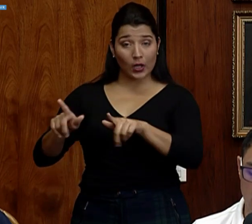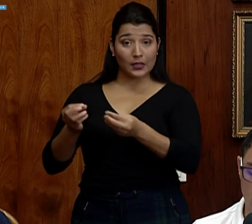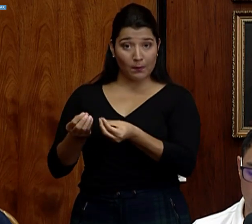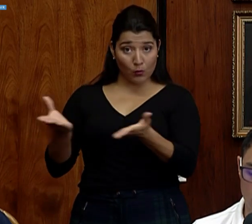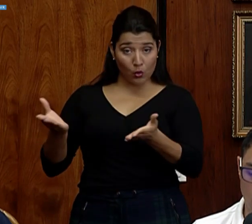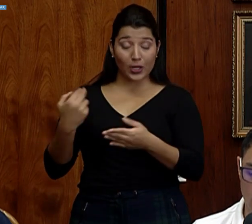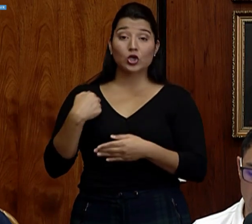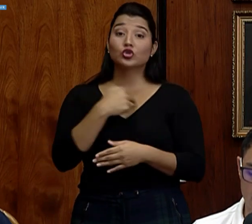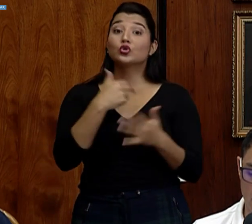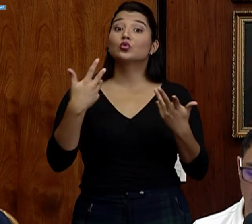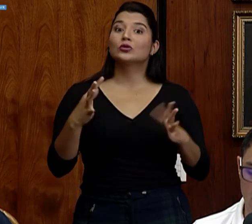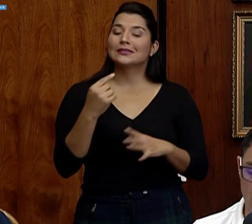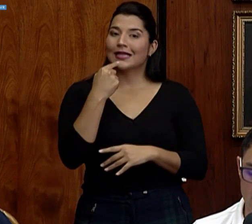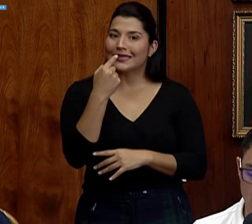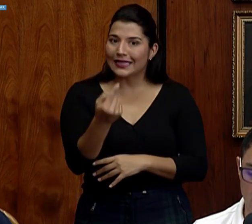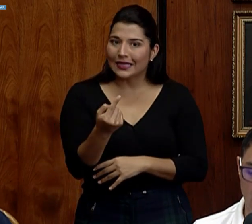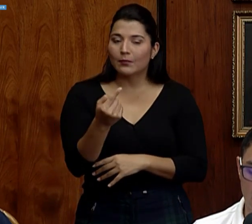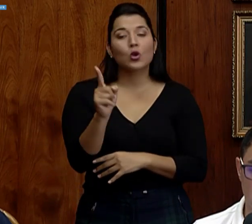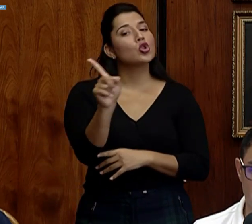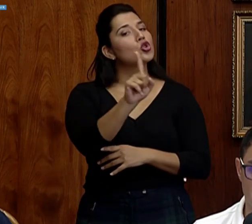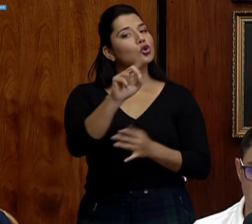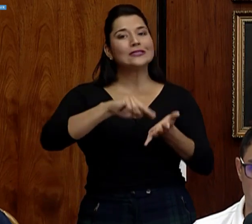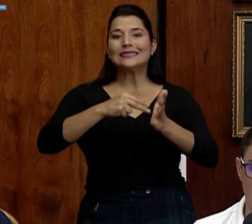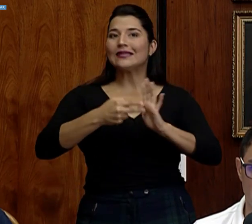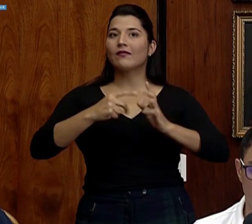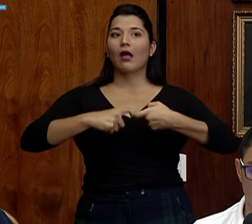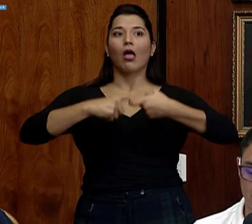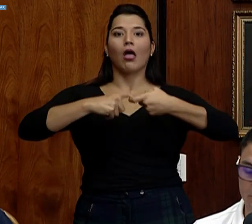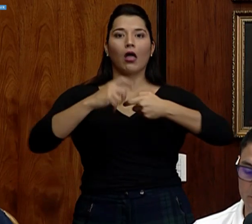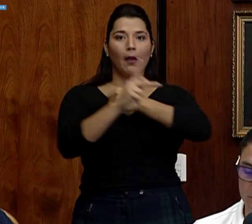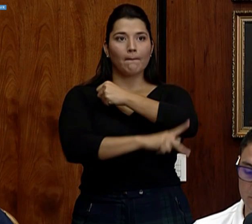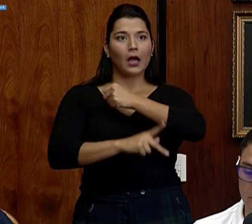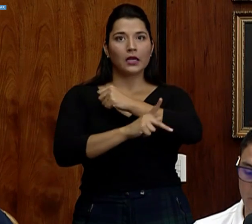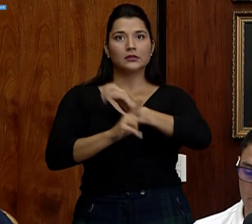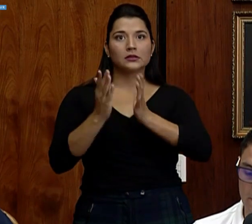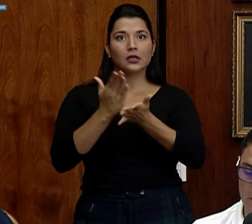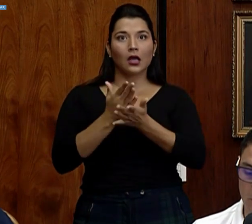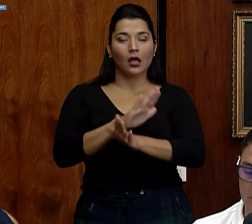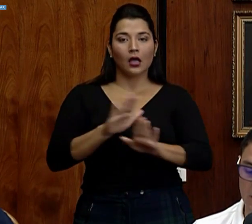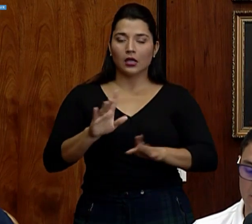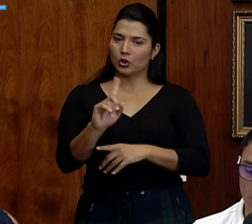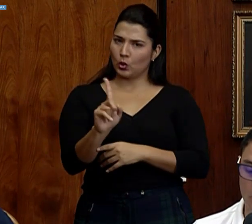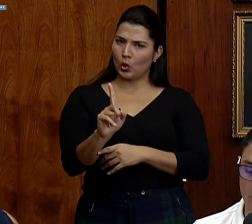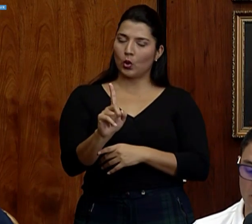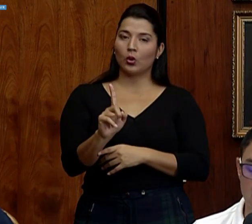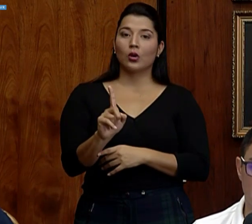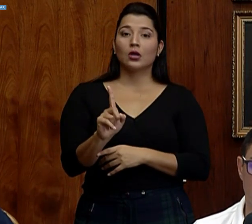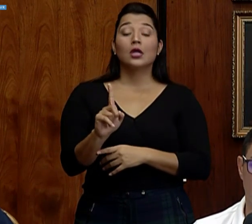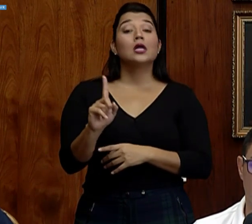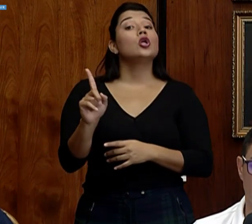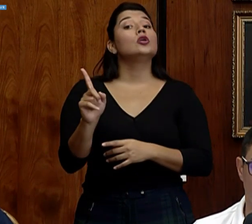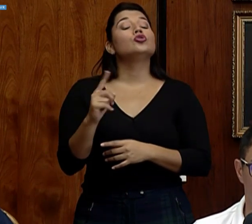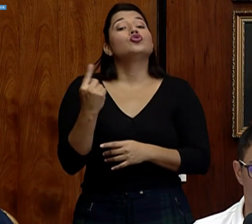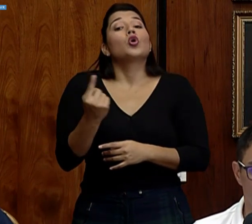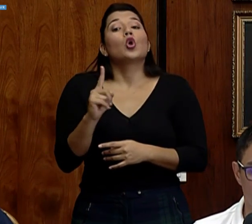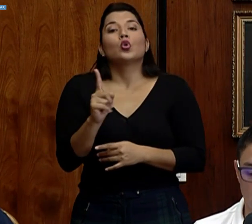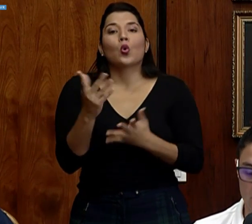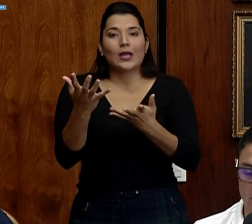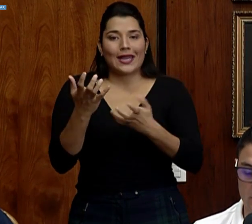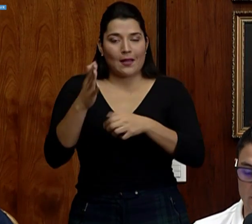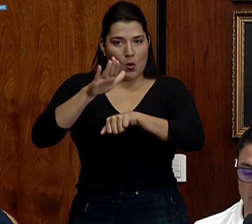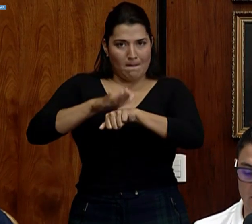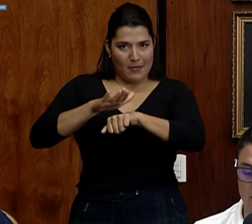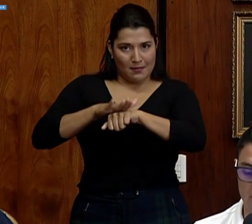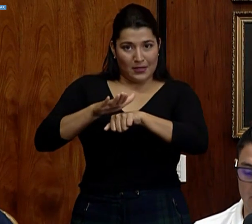Ya lo indicamos, no es paralizar al país, es permitir, o más bien no permitir que el